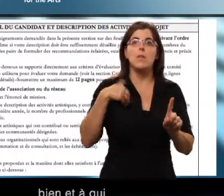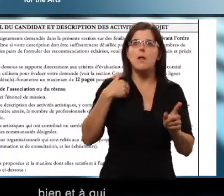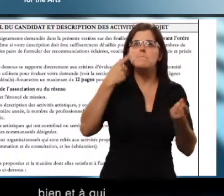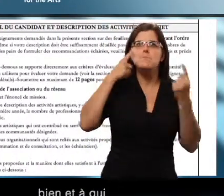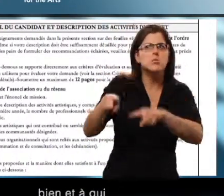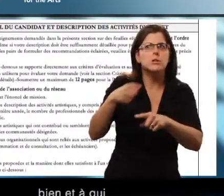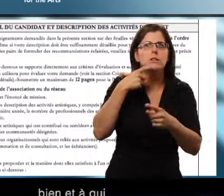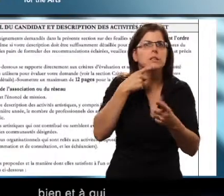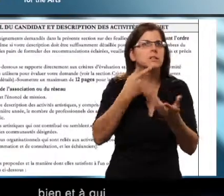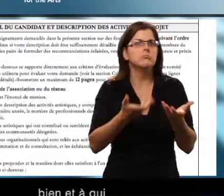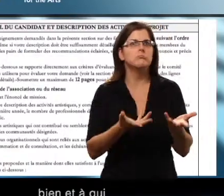profitera.